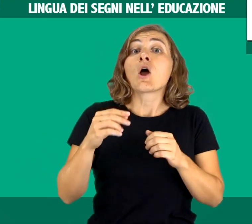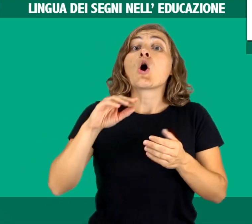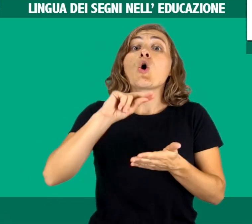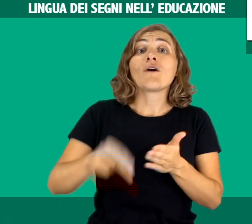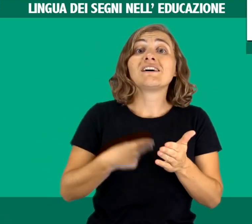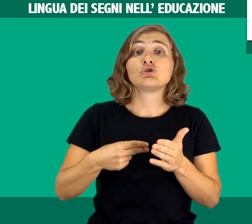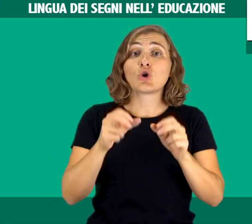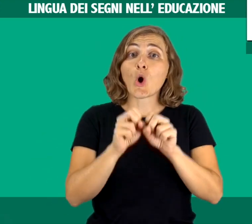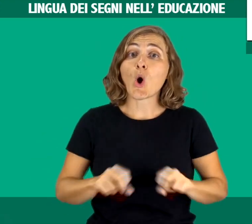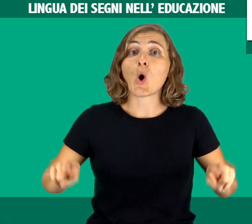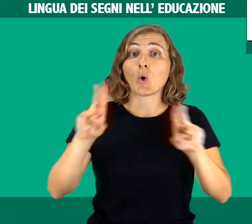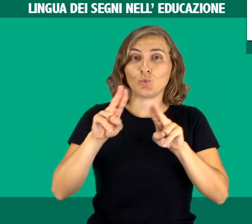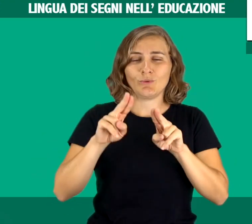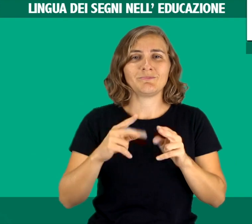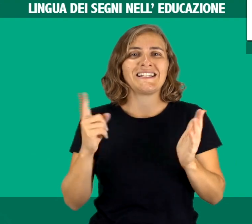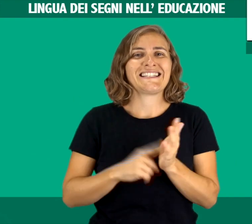va a beneficio dei bambini sordi.